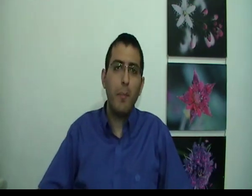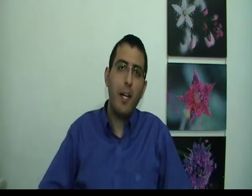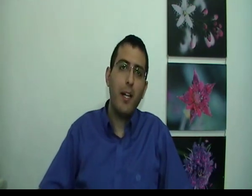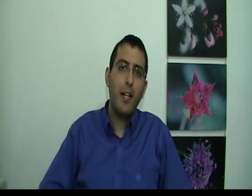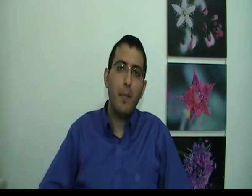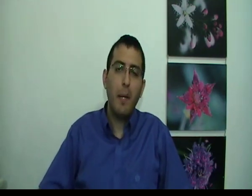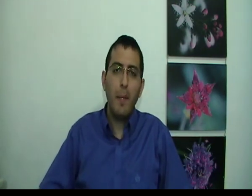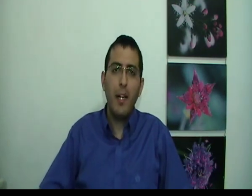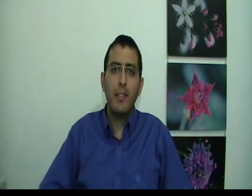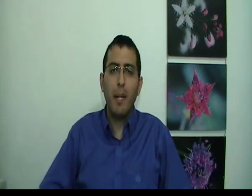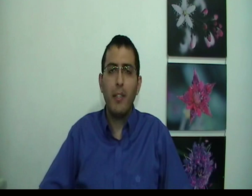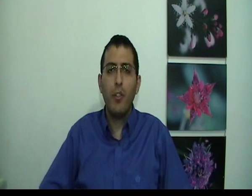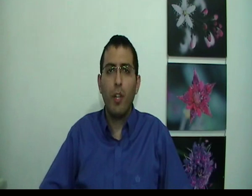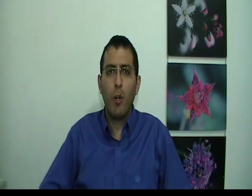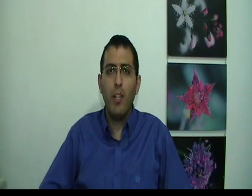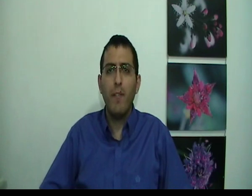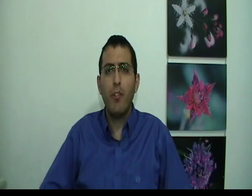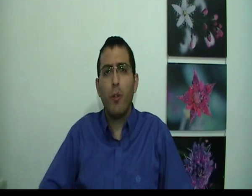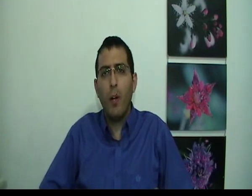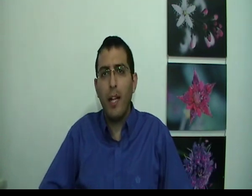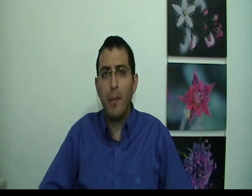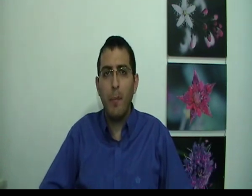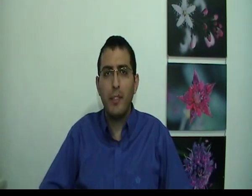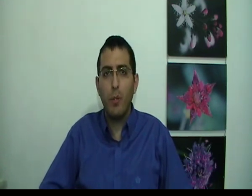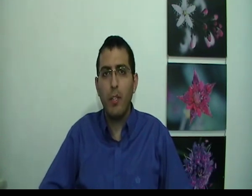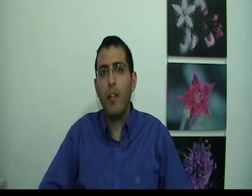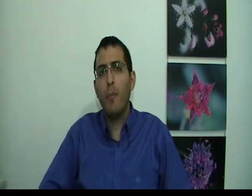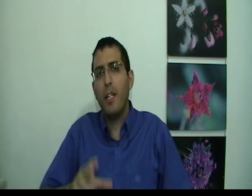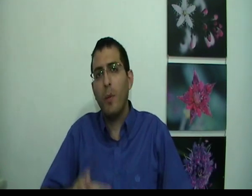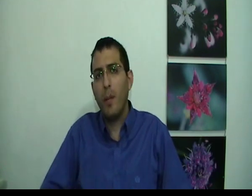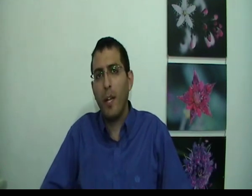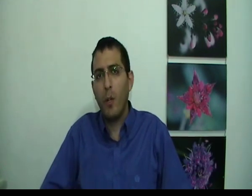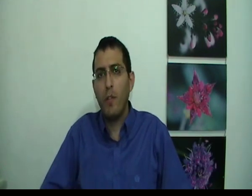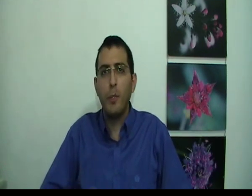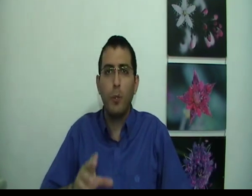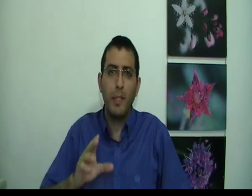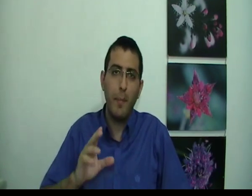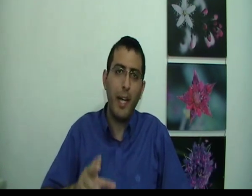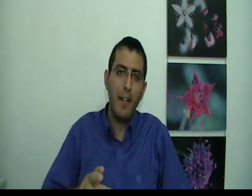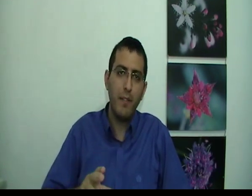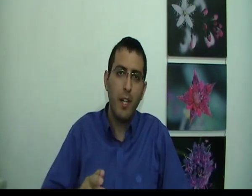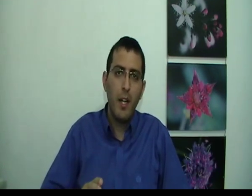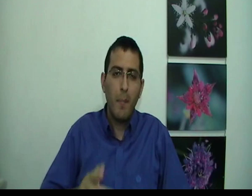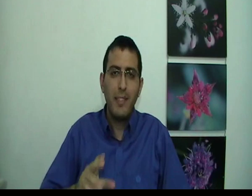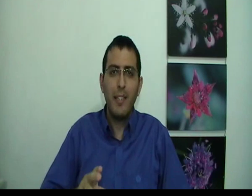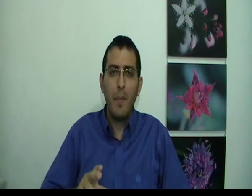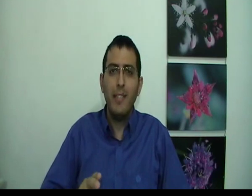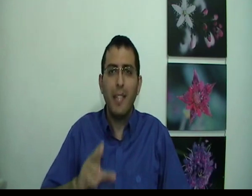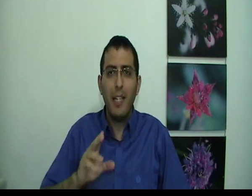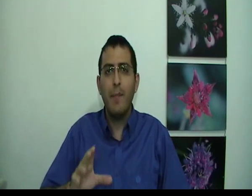במאמר הסברתי שכל דבר שקורה לאדם במציאות נגיד שבן אדם הולך ברחוב ומישהו מדבר עליו מצד האמת זה האדם